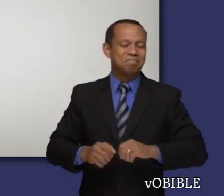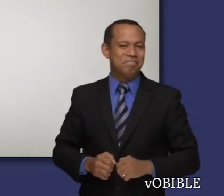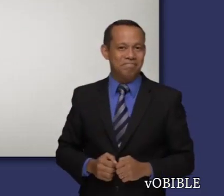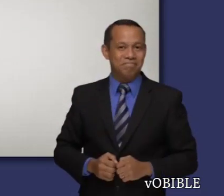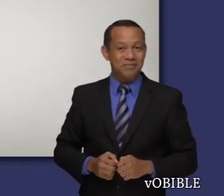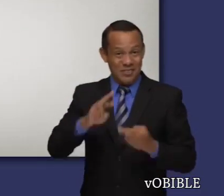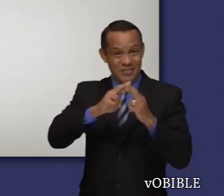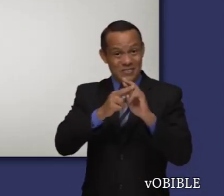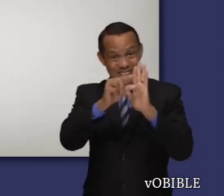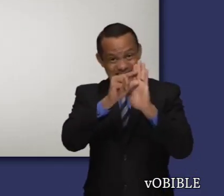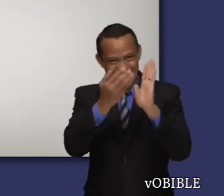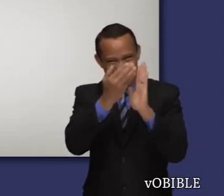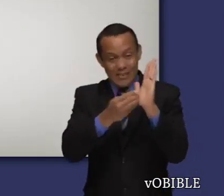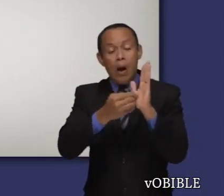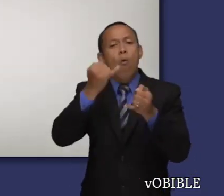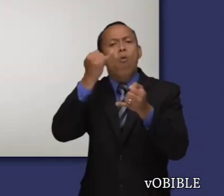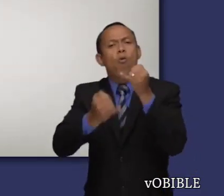El libro termina diciendo,